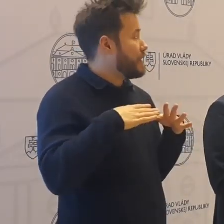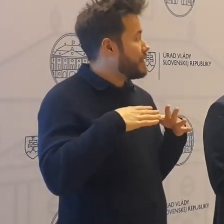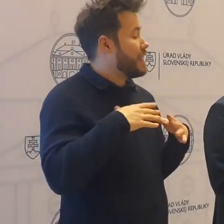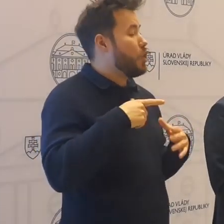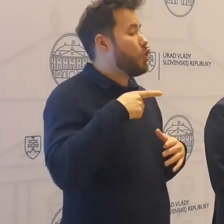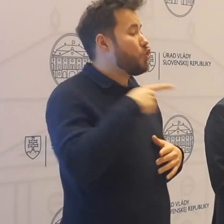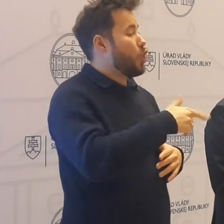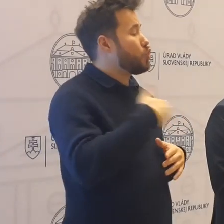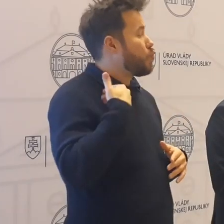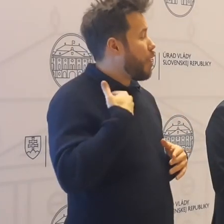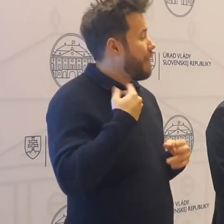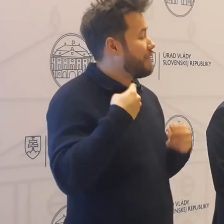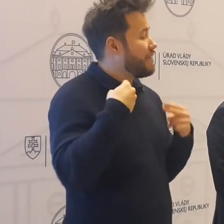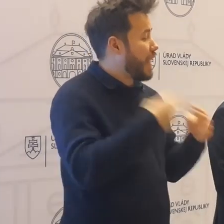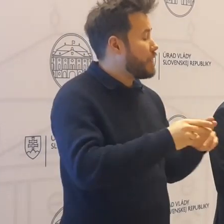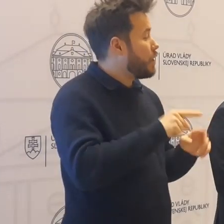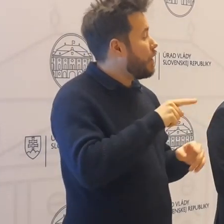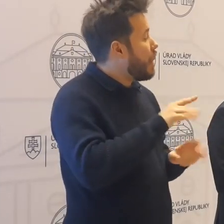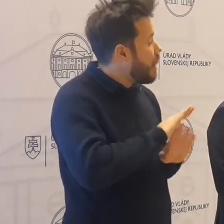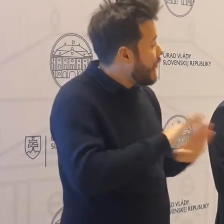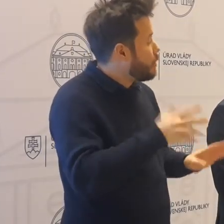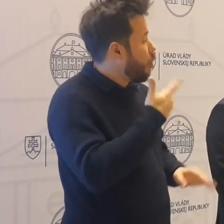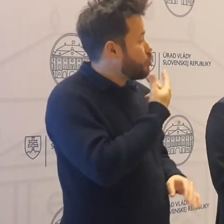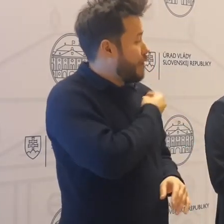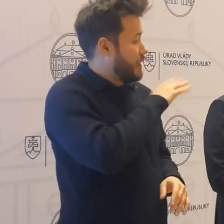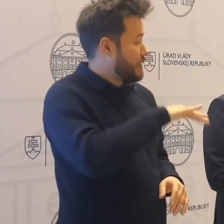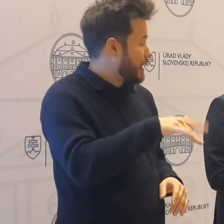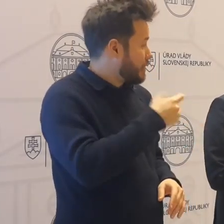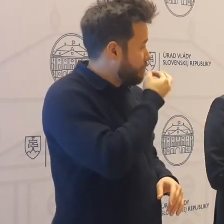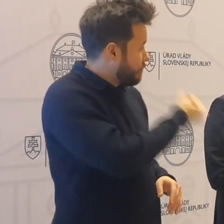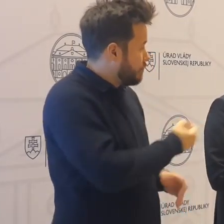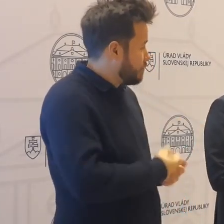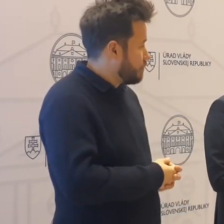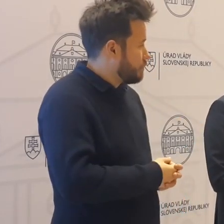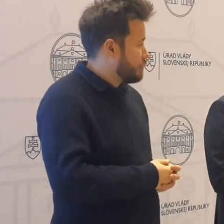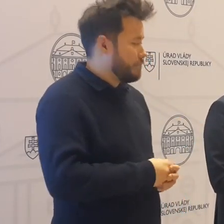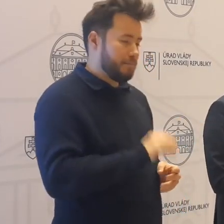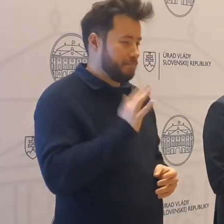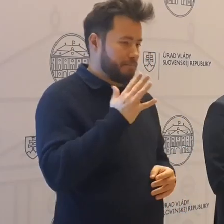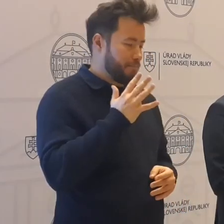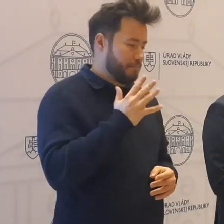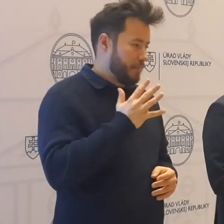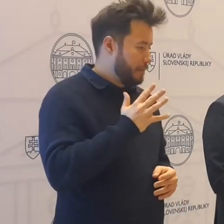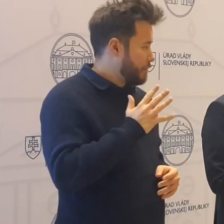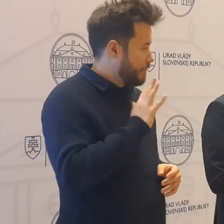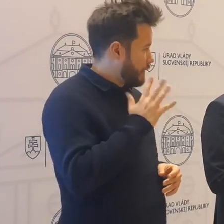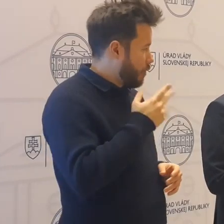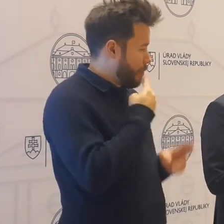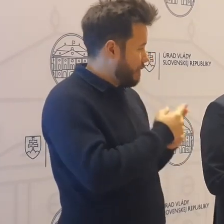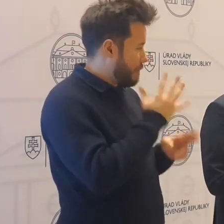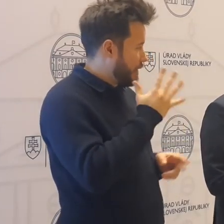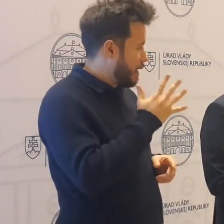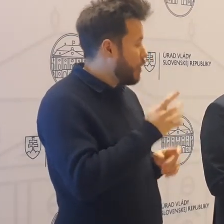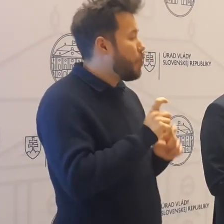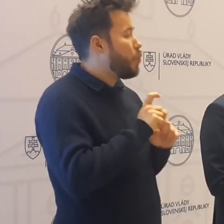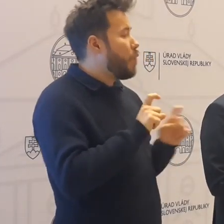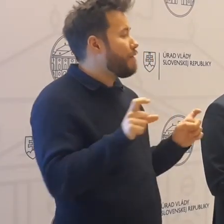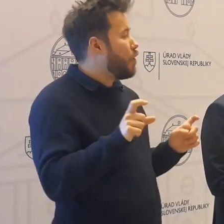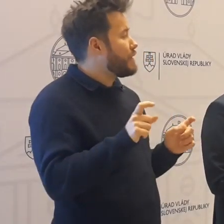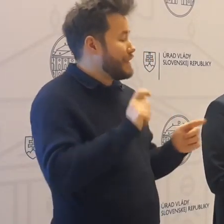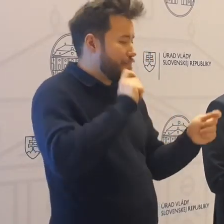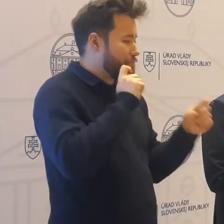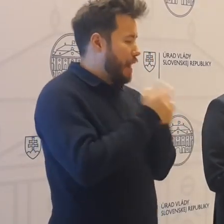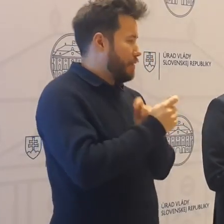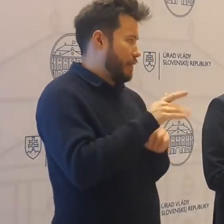Že by sa po prázdninách vrátili do škôl iba zaočkované deti? Nie. Nevidíme dôvod na takúto